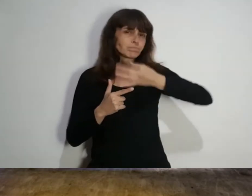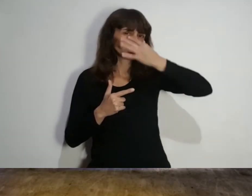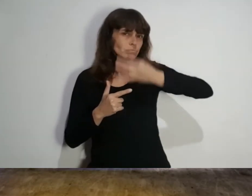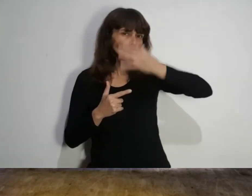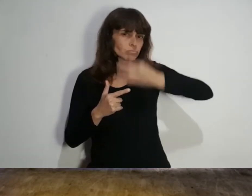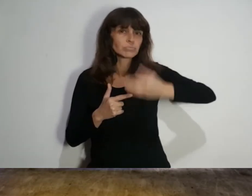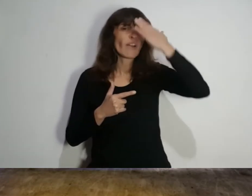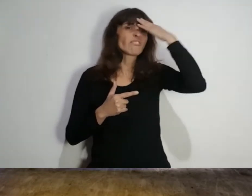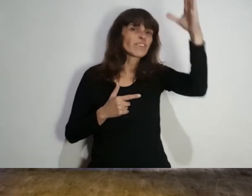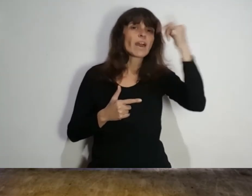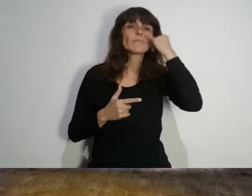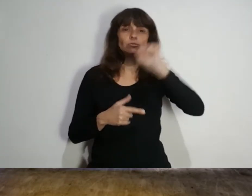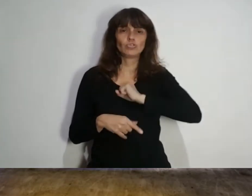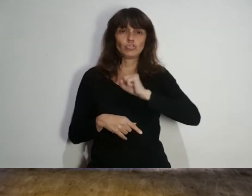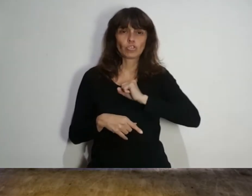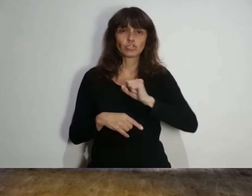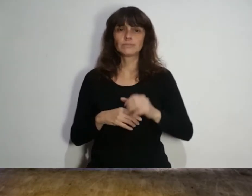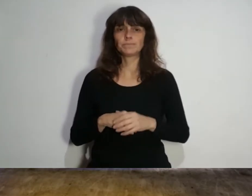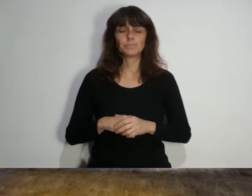secreción nasal fiebre y tos.